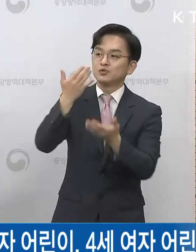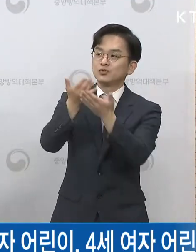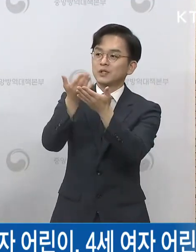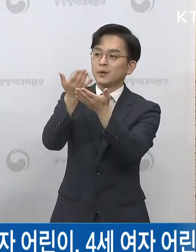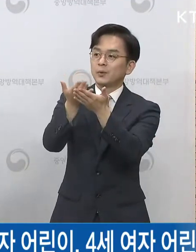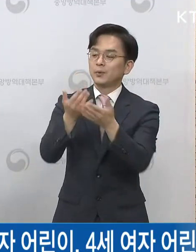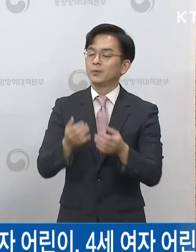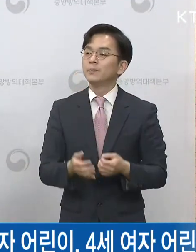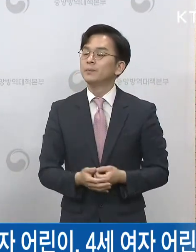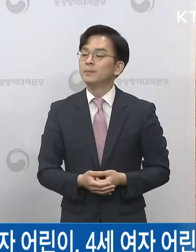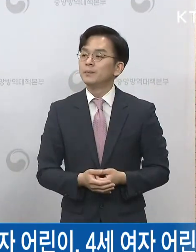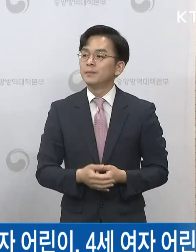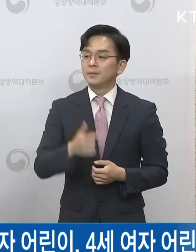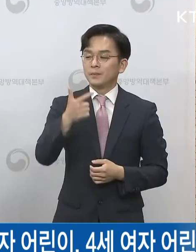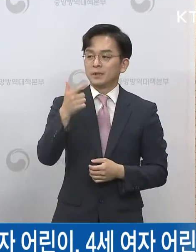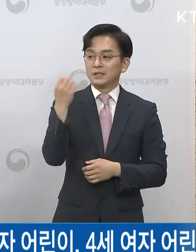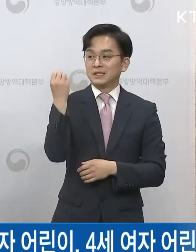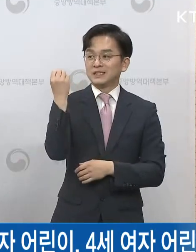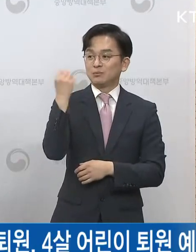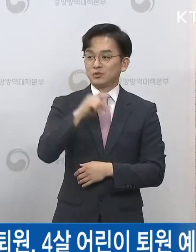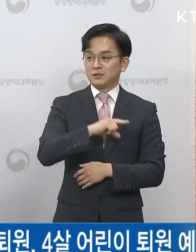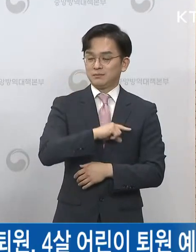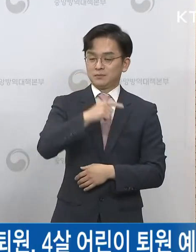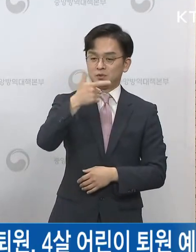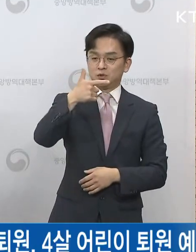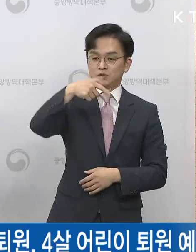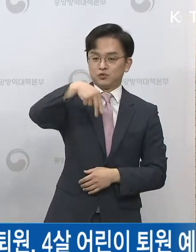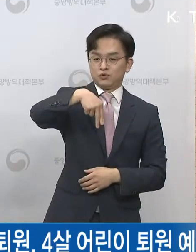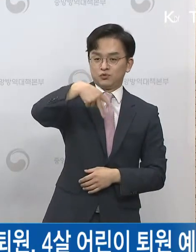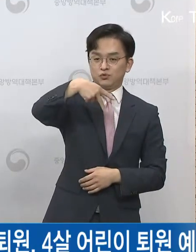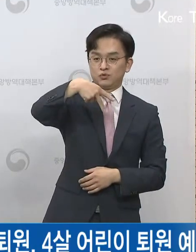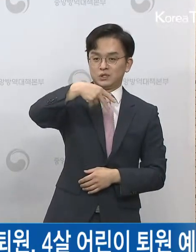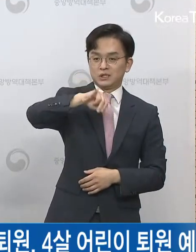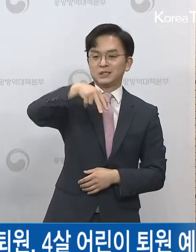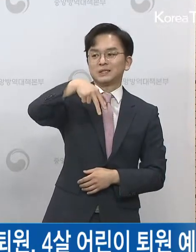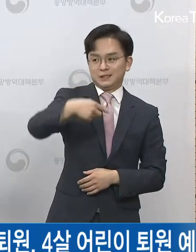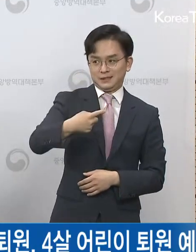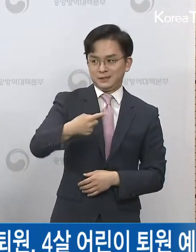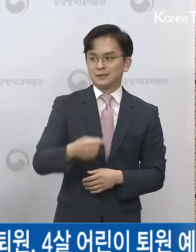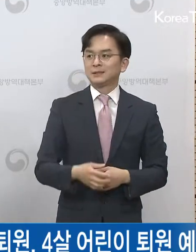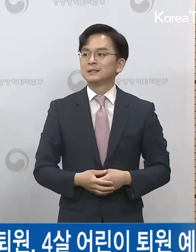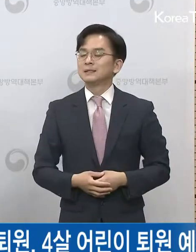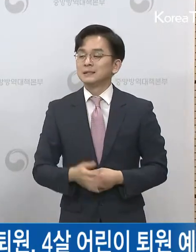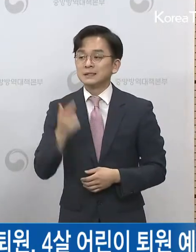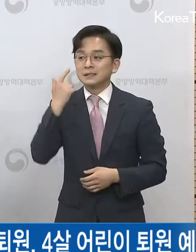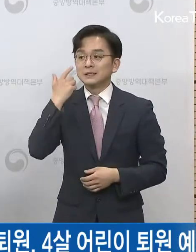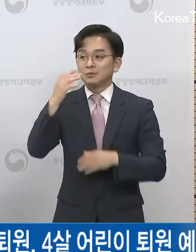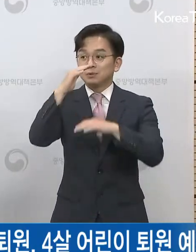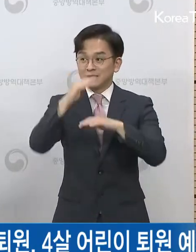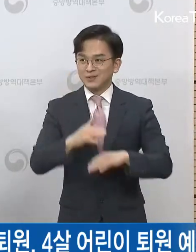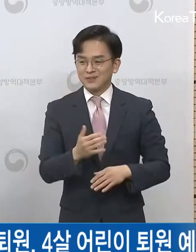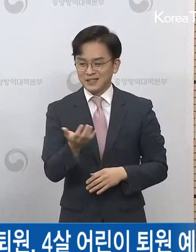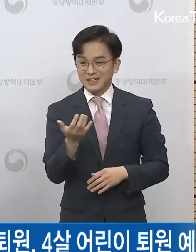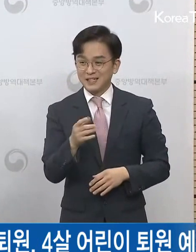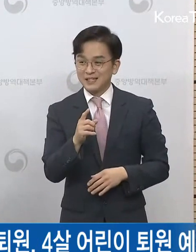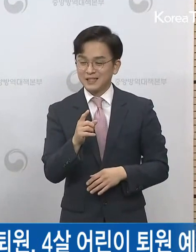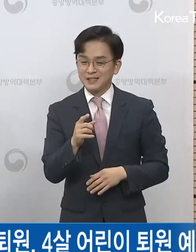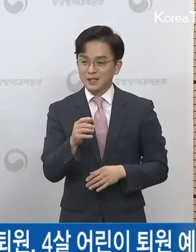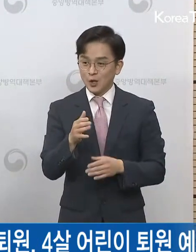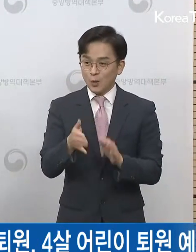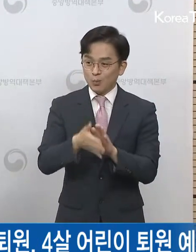두시스 임재희 기자입니다. 먼저 원어성경연구회